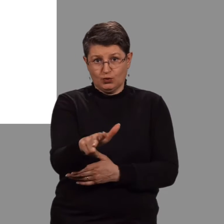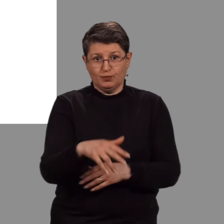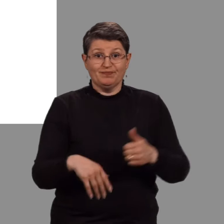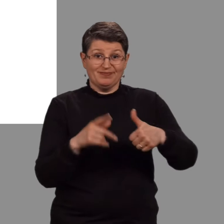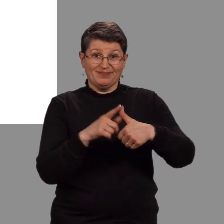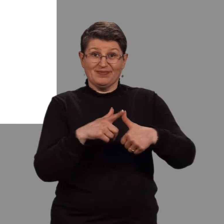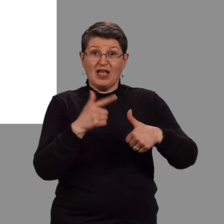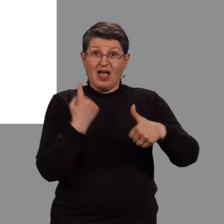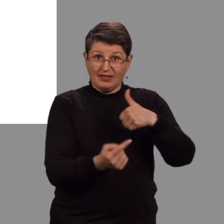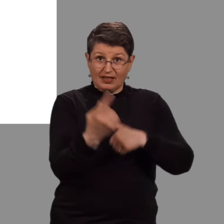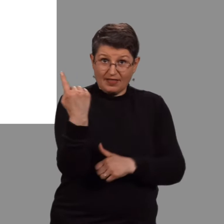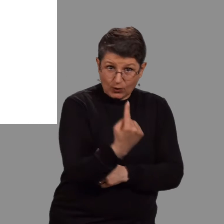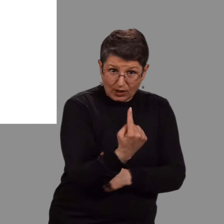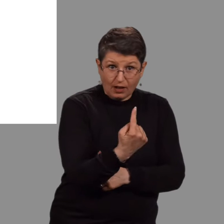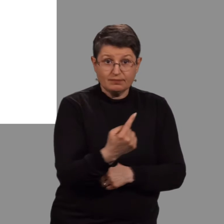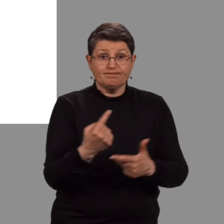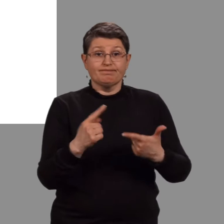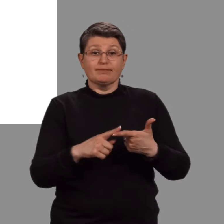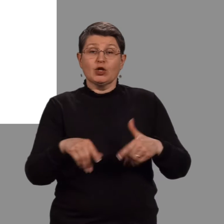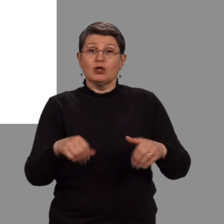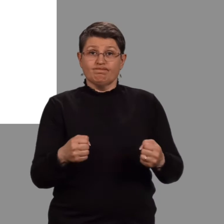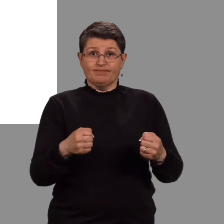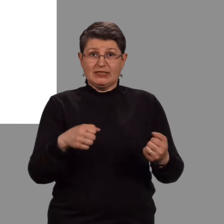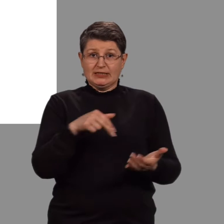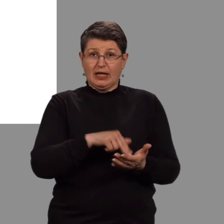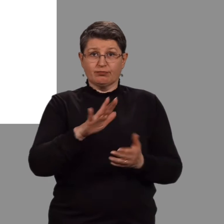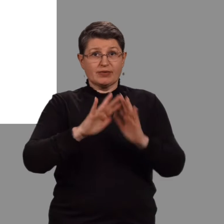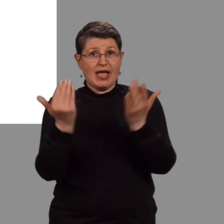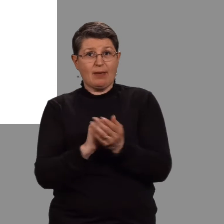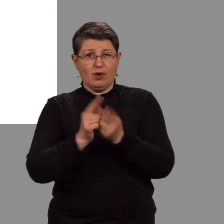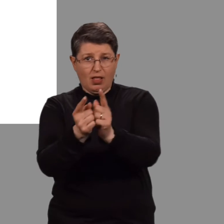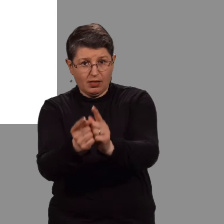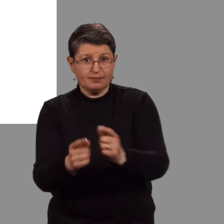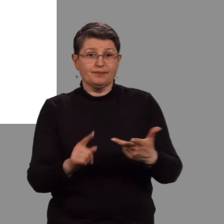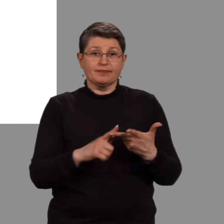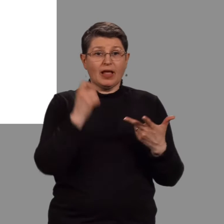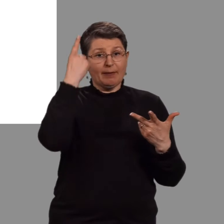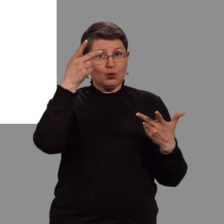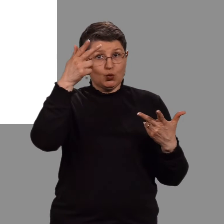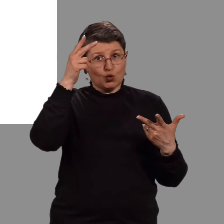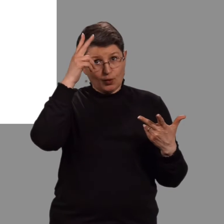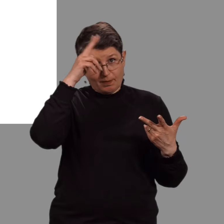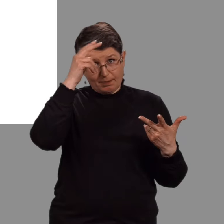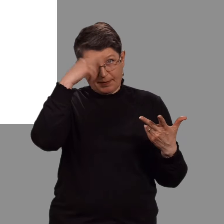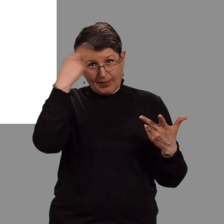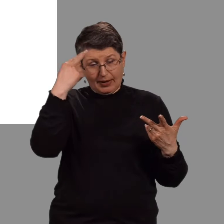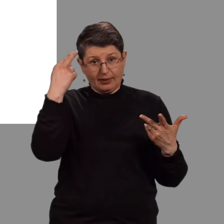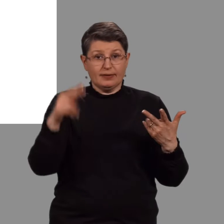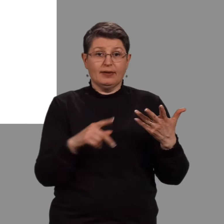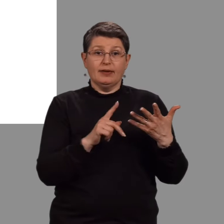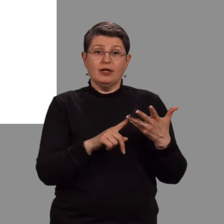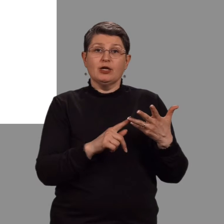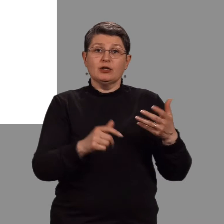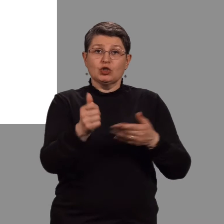Aðgengi og þáttaka, trust staða í síbreytilegum heimi, menntun og menning, stjórnsýsla og sjóðarkerfi